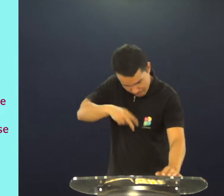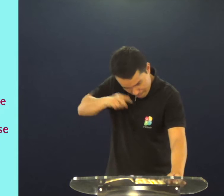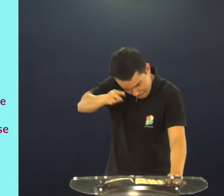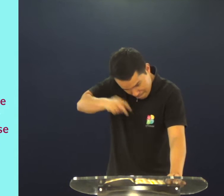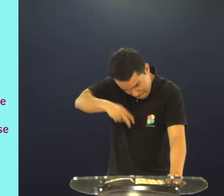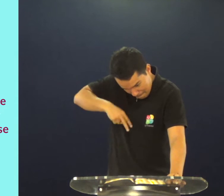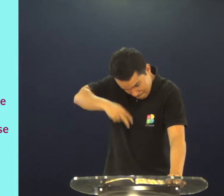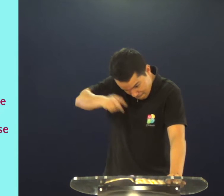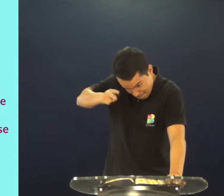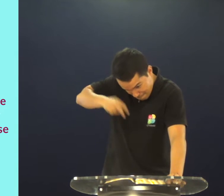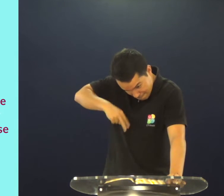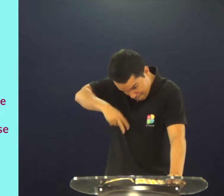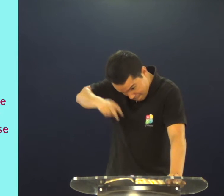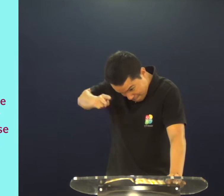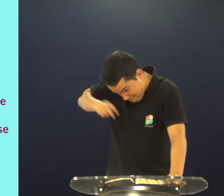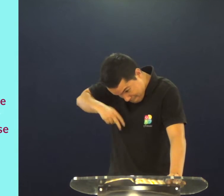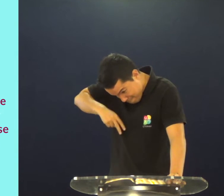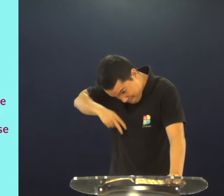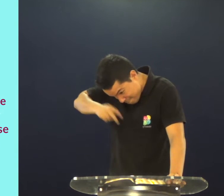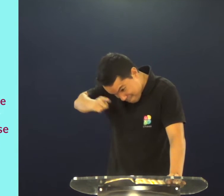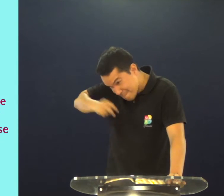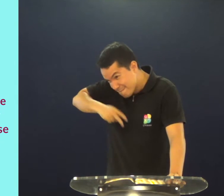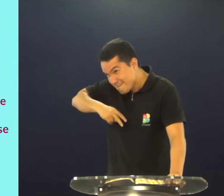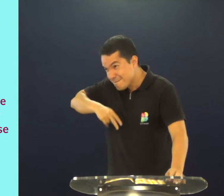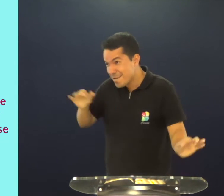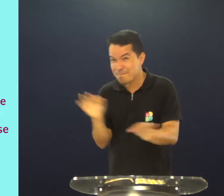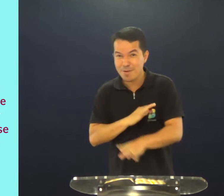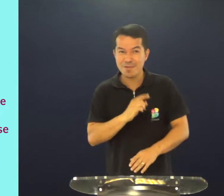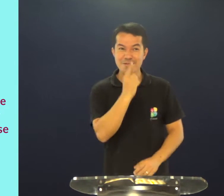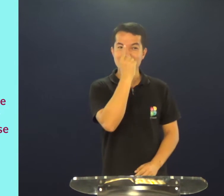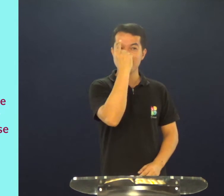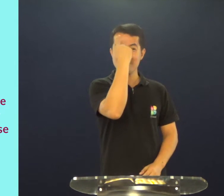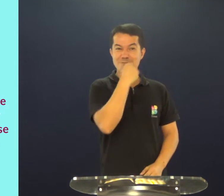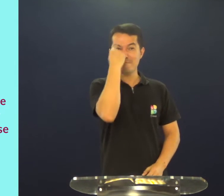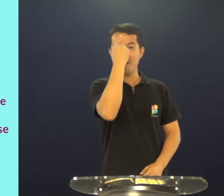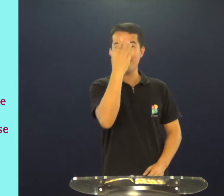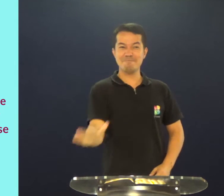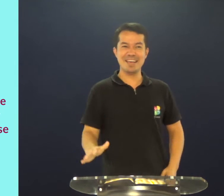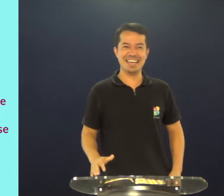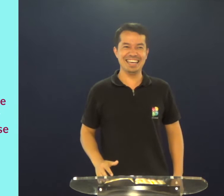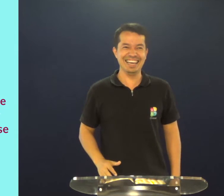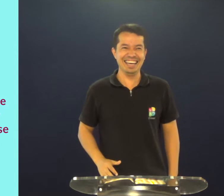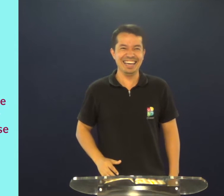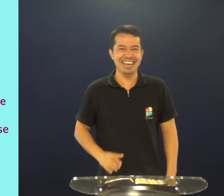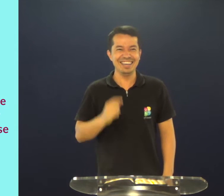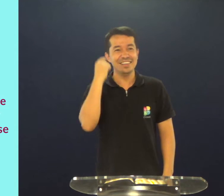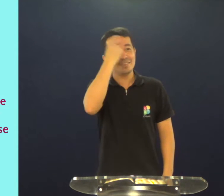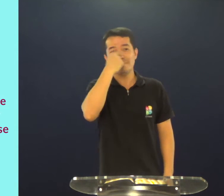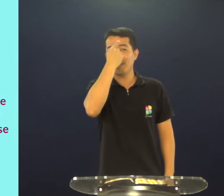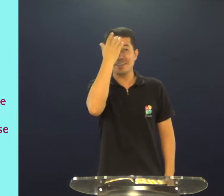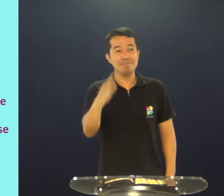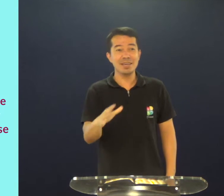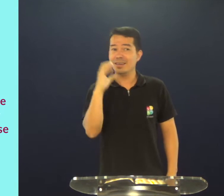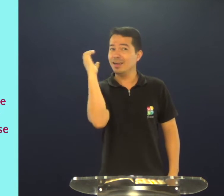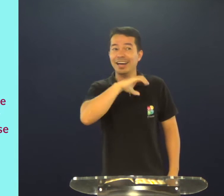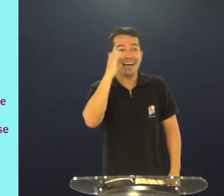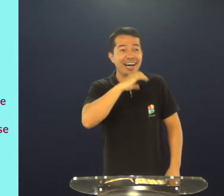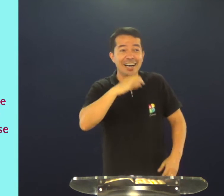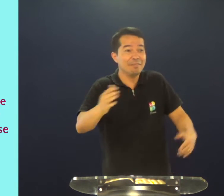menos, eu levo para ler Marcos todo, aí ela falou, sério? Uma hora e meia? Sim, uma hora e meia eu